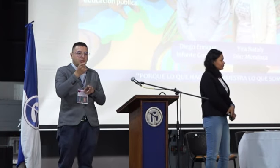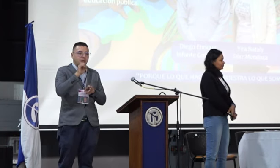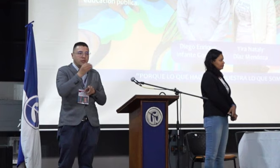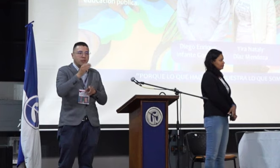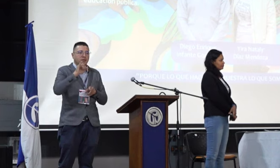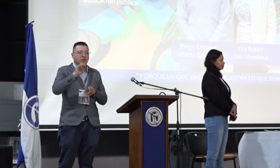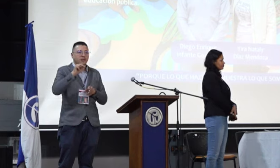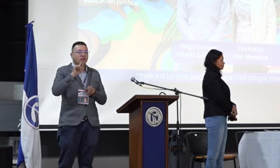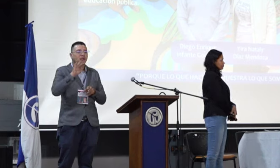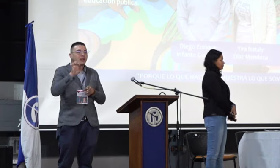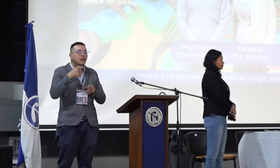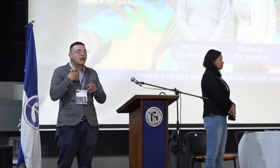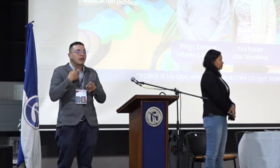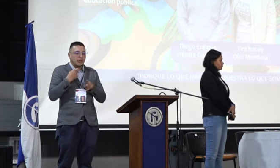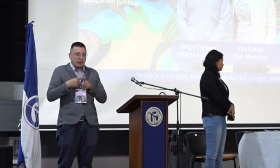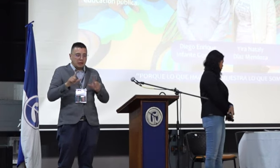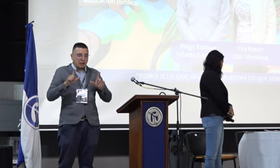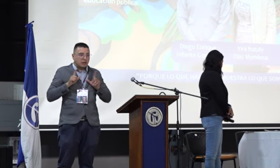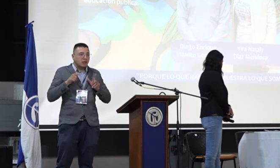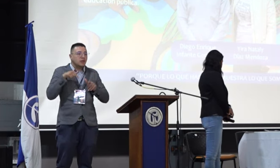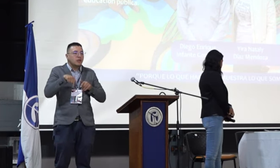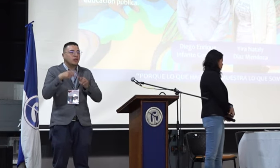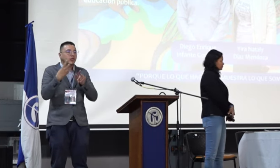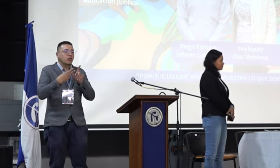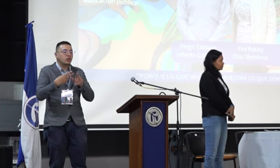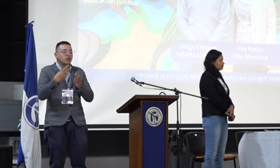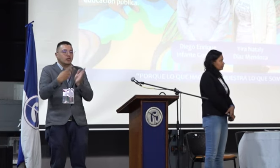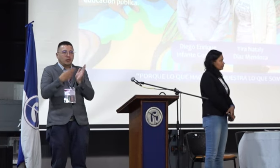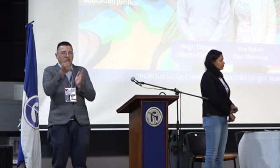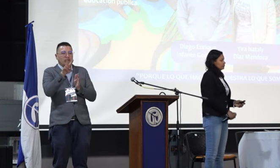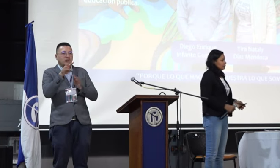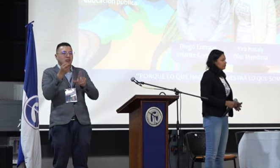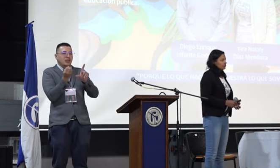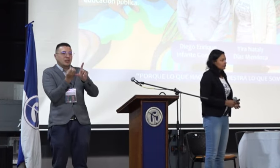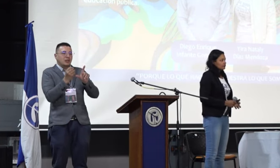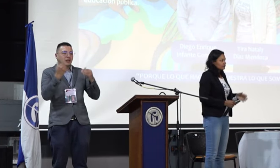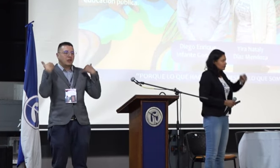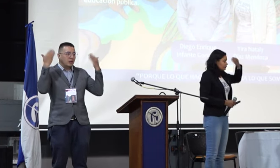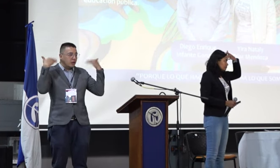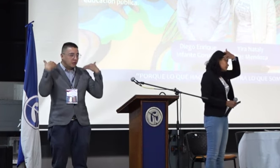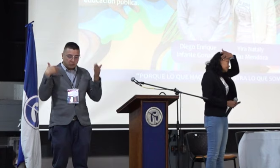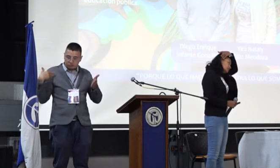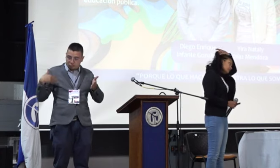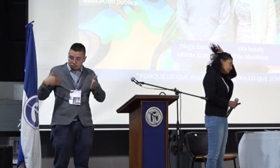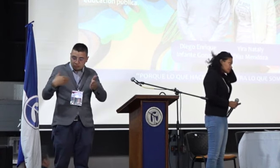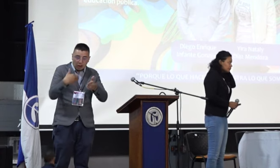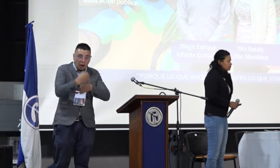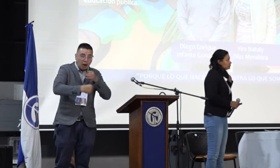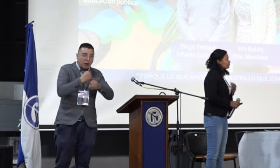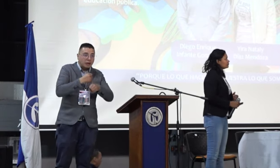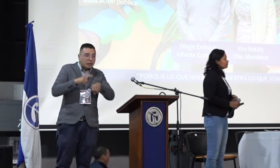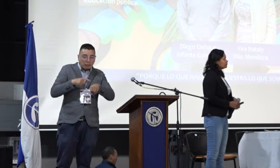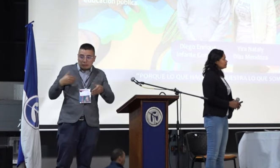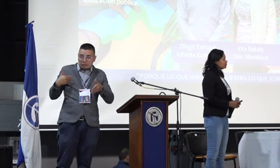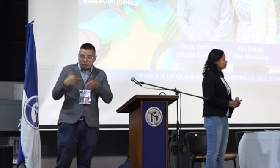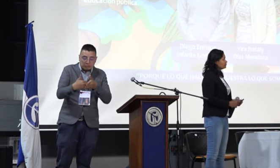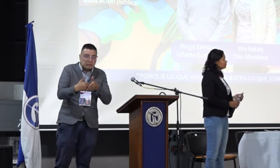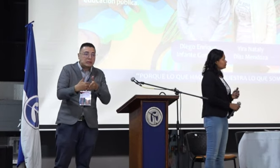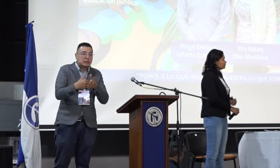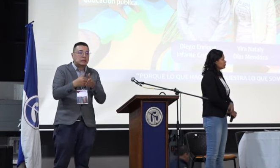Yo me egresé de esta universidad de la licenciatura en Educación Física en el 2012 y en estos últimos años, pues, desde que